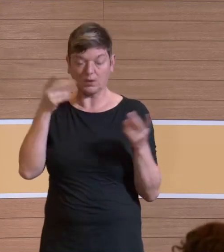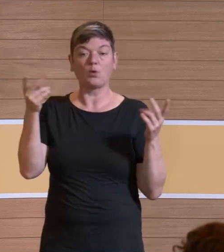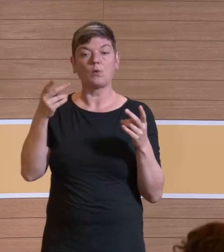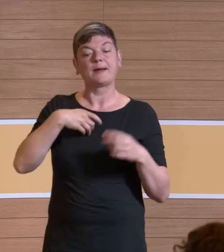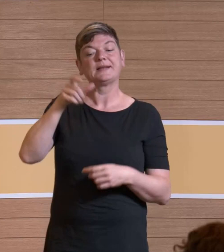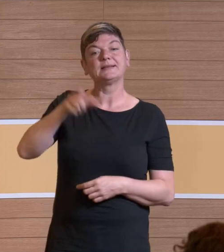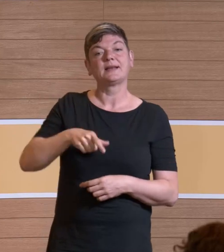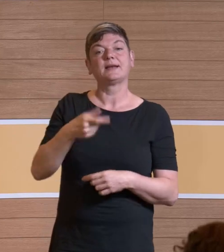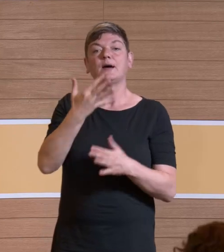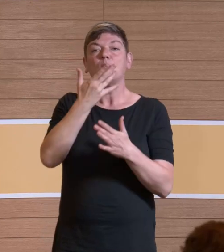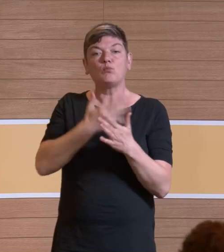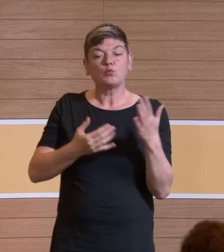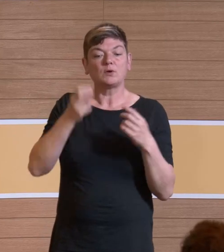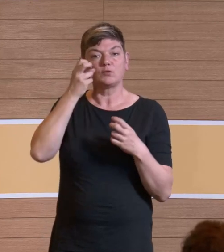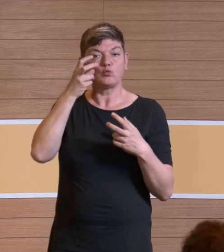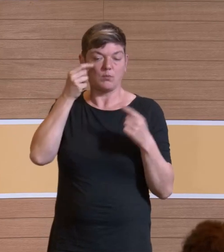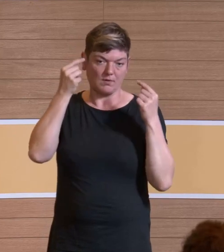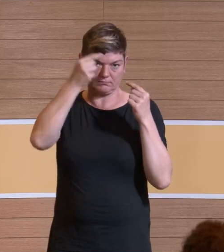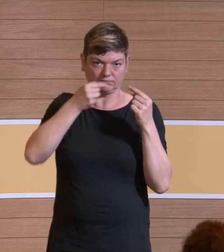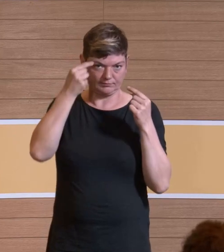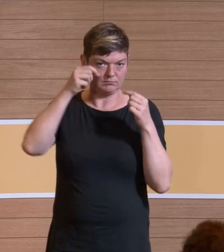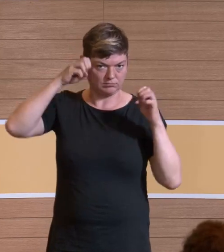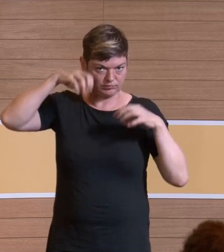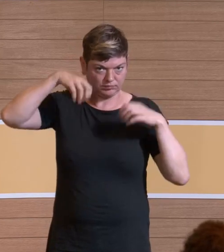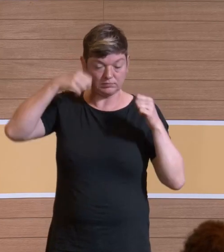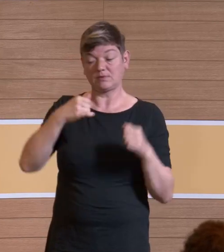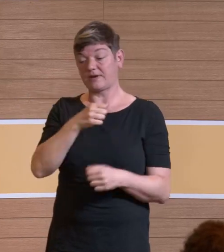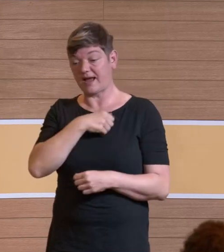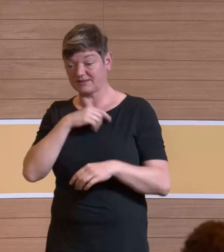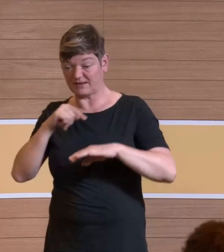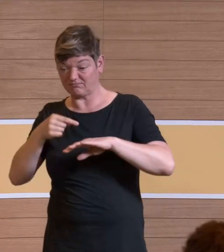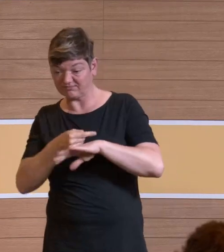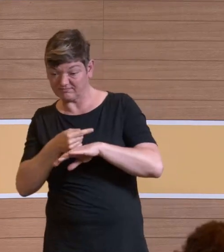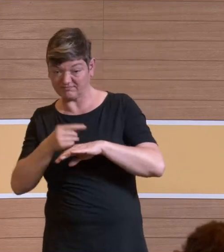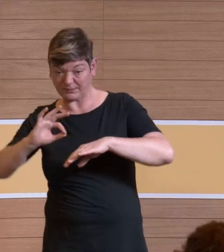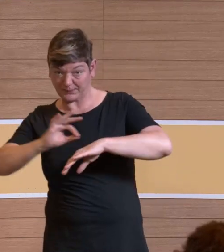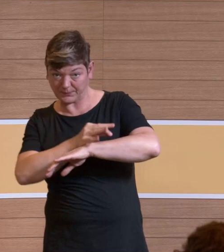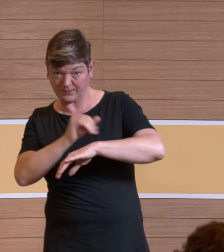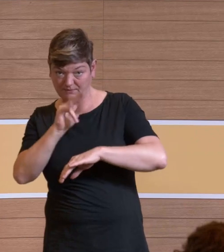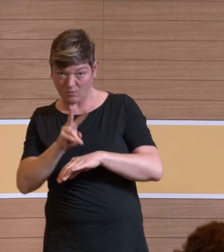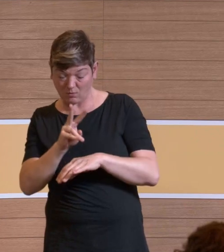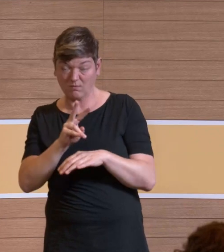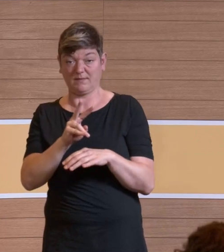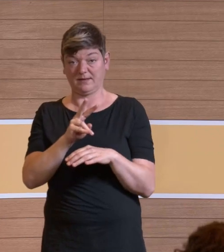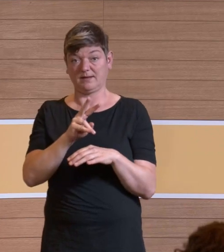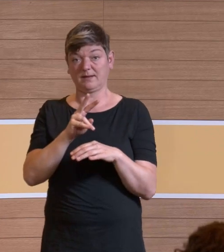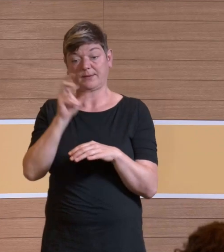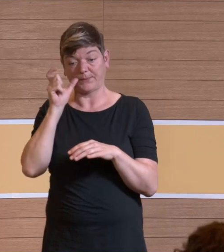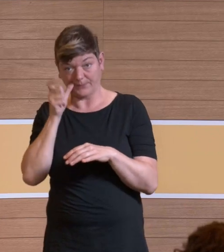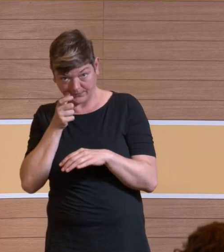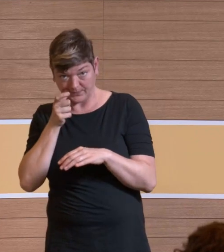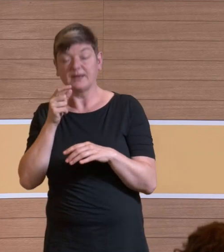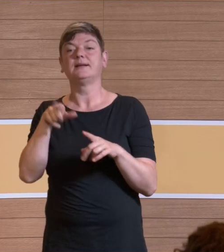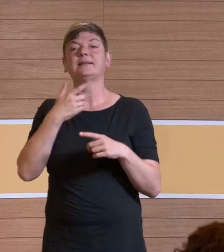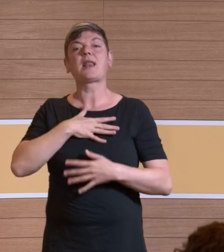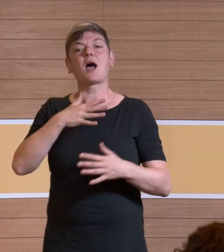blutenden Tumor im HNO-Bereich. Und Sie haben Angst, dass wenn Sie den einleiten mit einer IV-Sedierung, dass